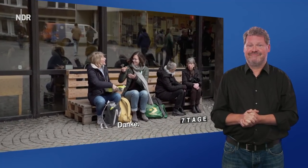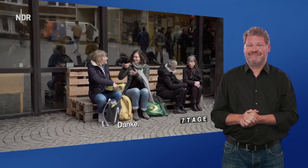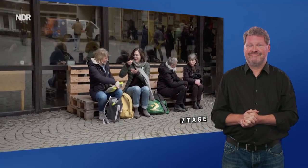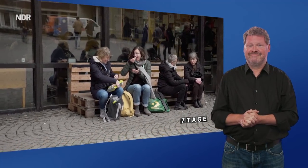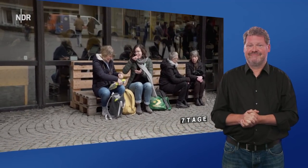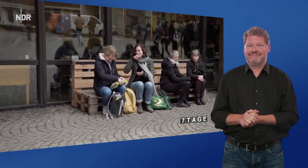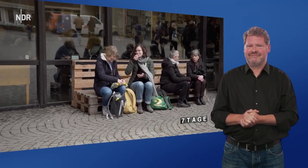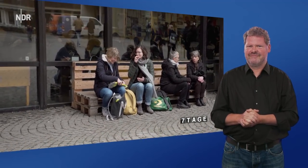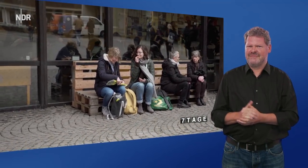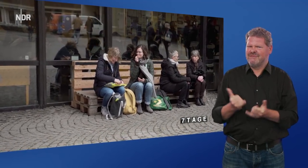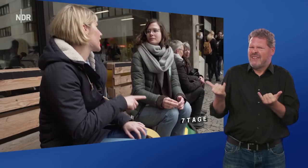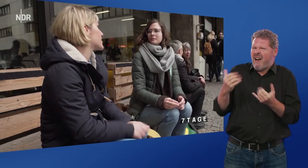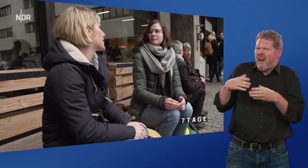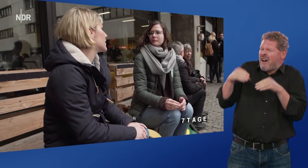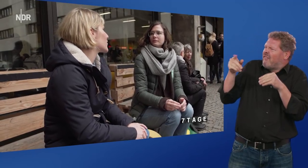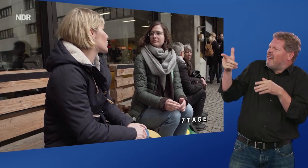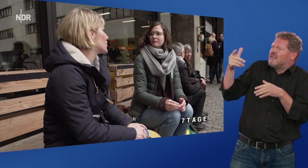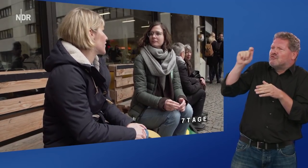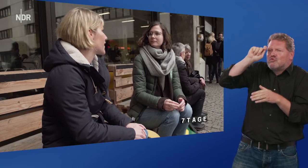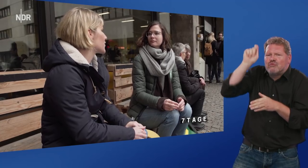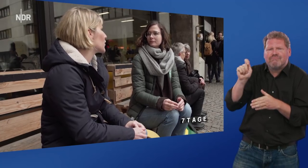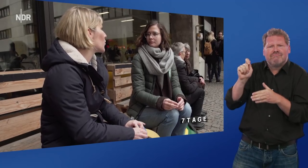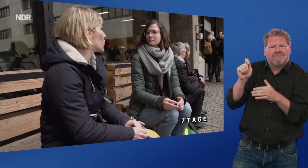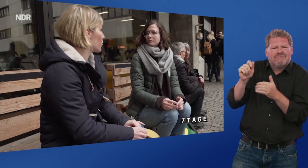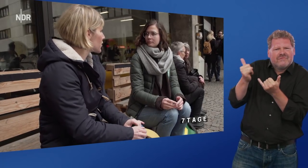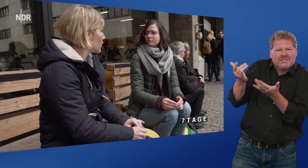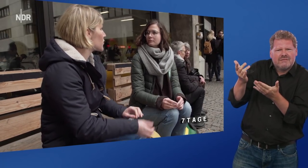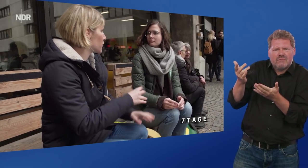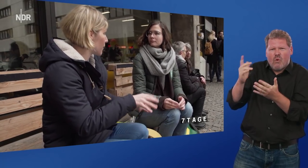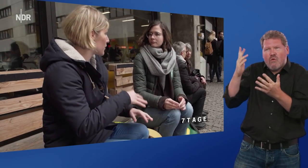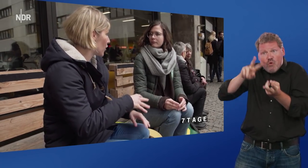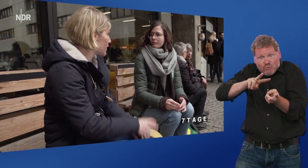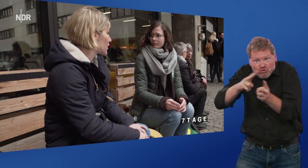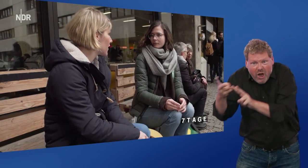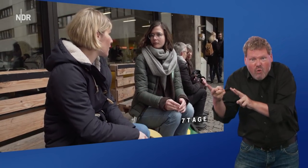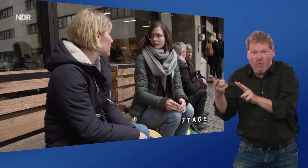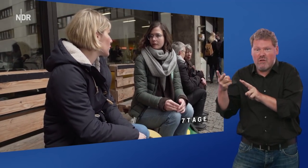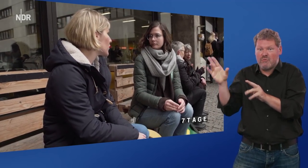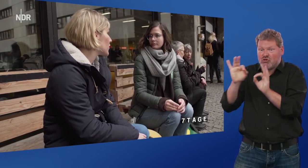Wie war denn das für dich, als du angefangen hast, hier zu studieren? War das irgendwie ne große Umstellung, dass du auf einmal mit Dolmetschern arbeiten musstest?